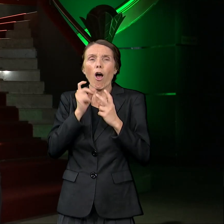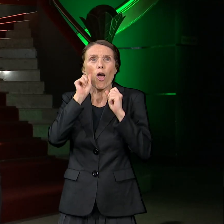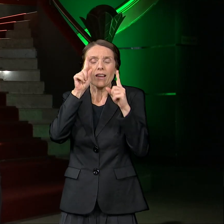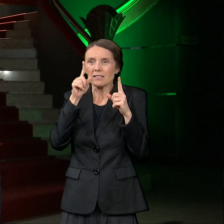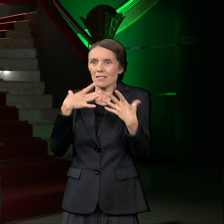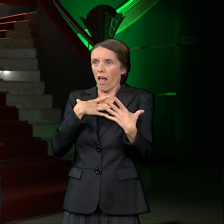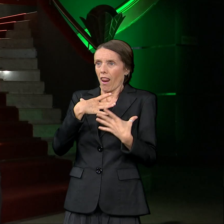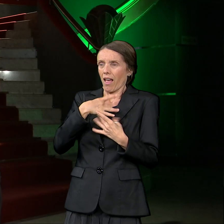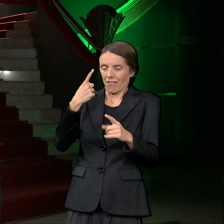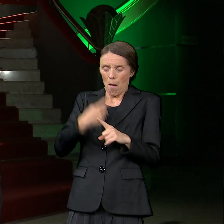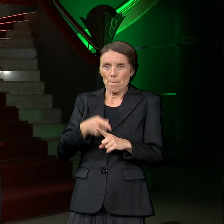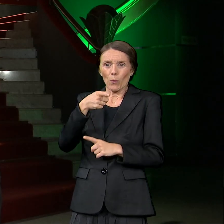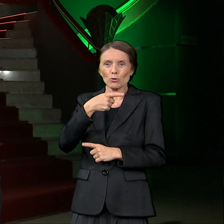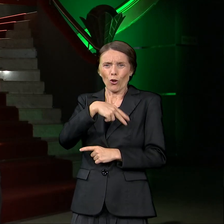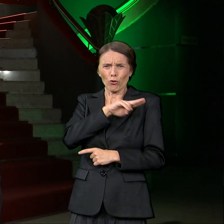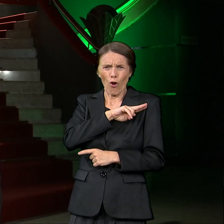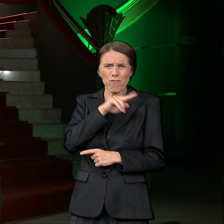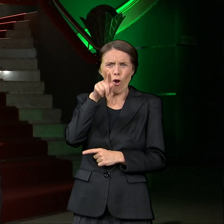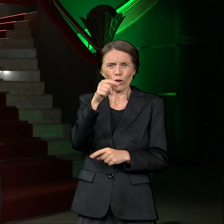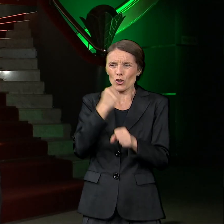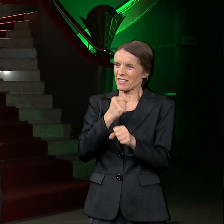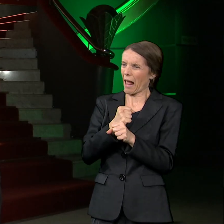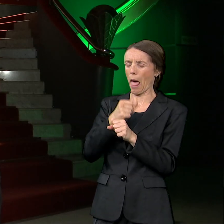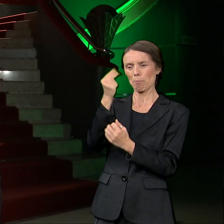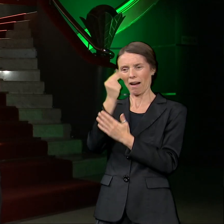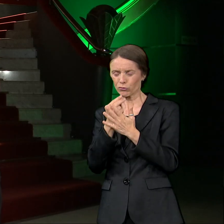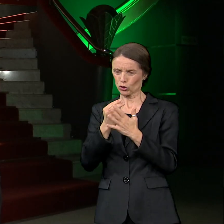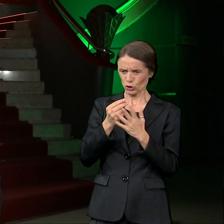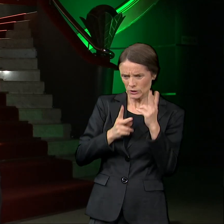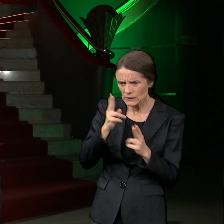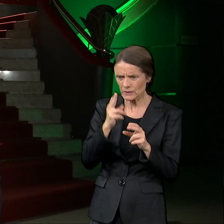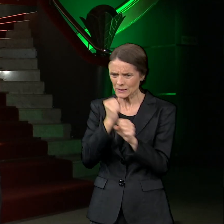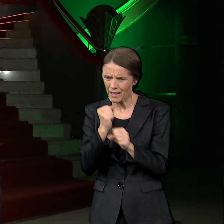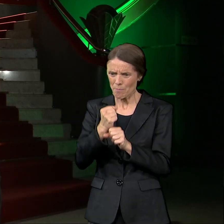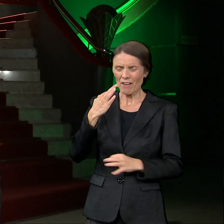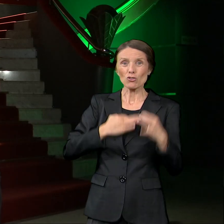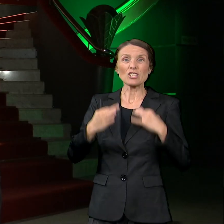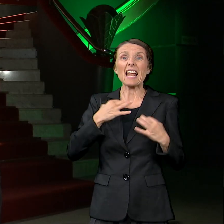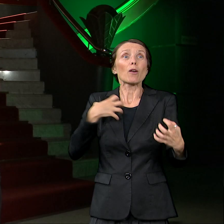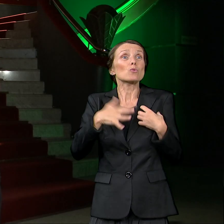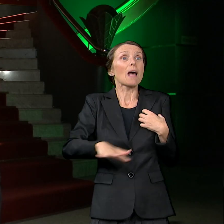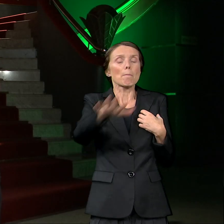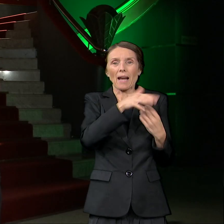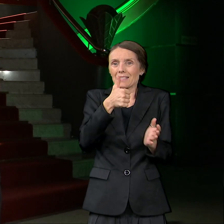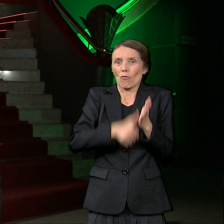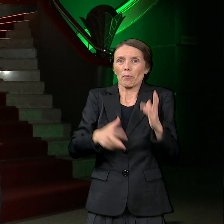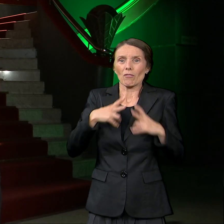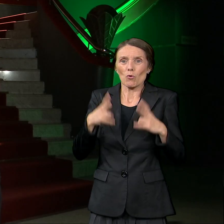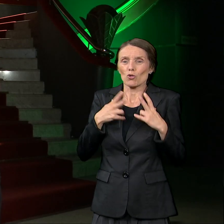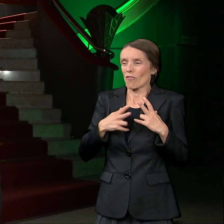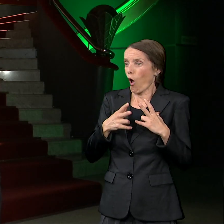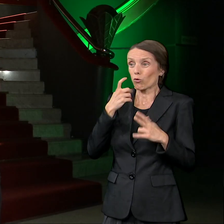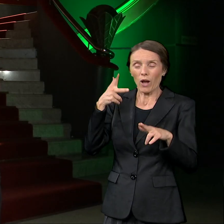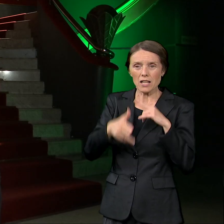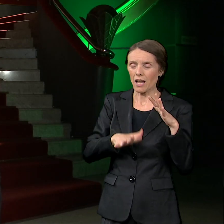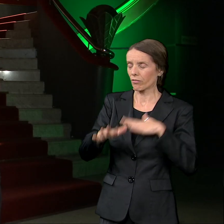odgovornost obući neke ljude za scenu prvi put u životu. Onda posle toga mi je bilo onako malo teško dok